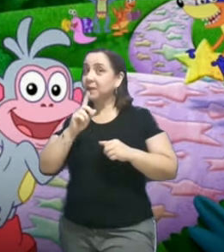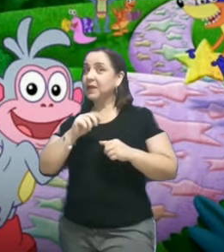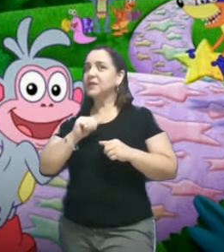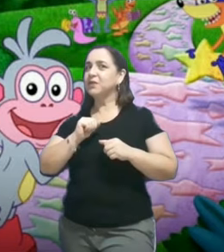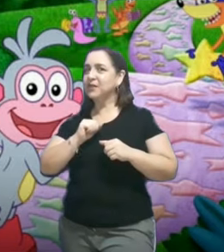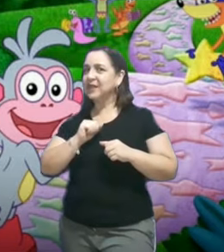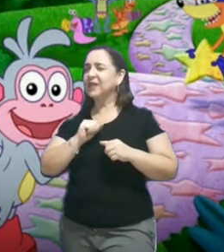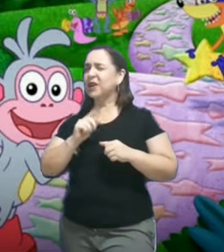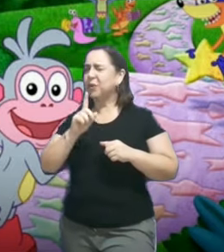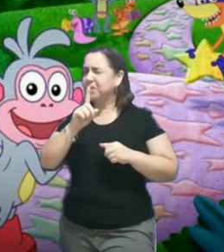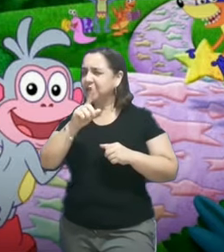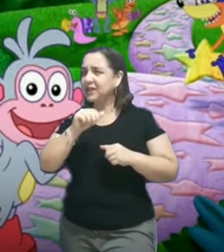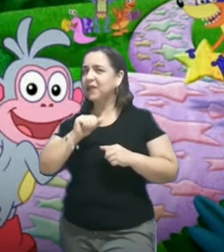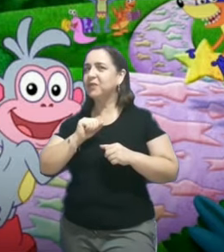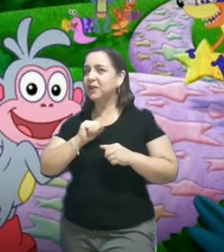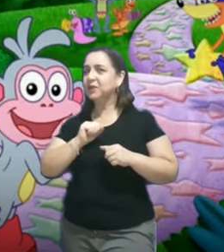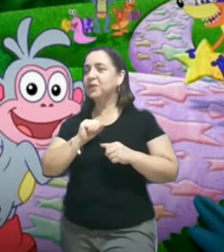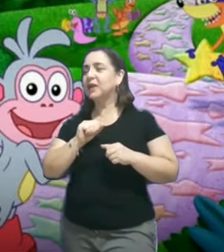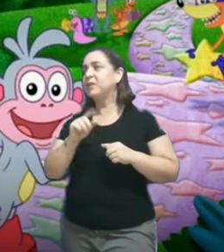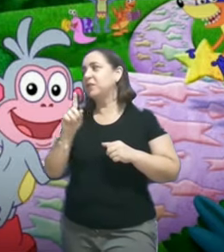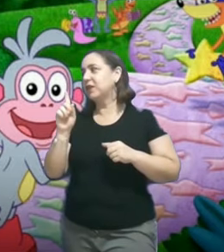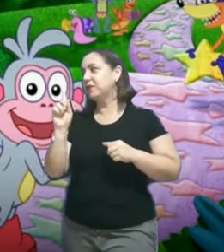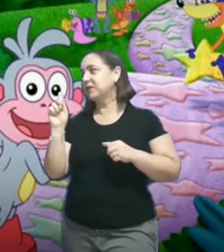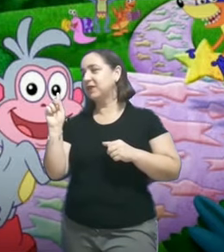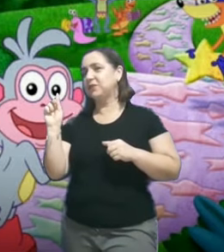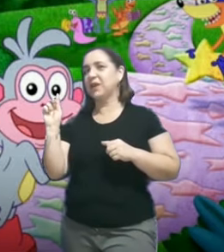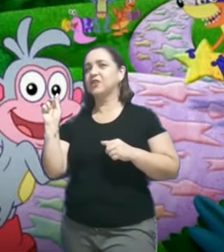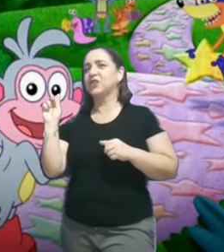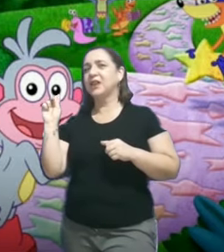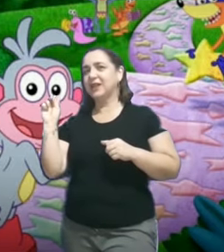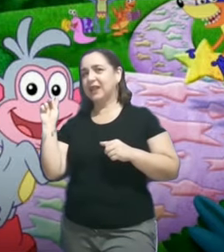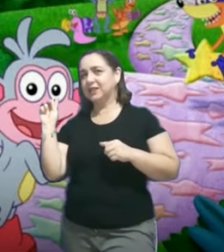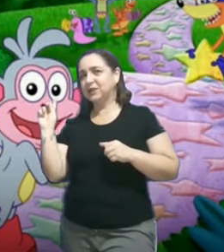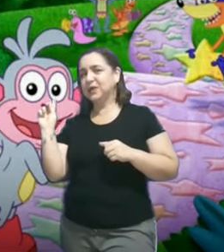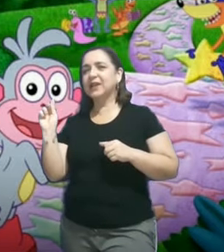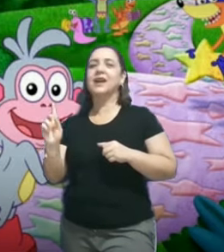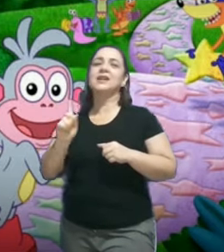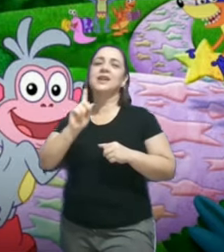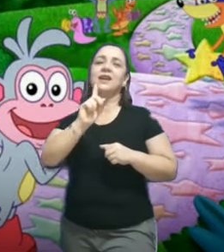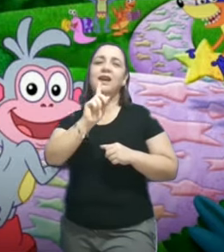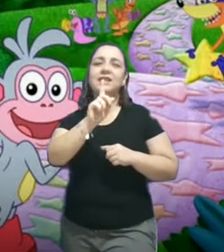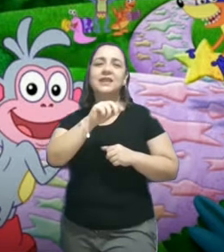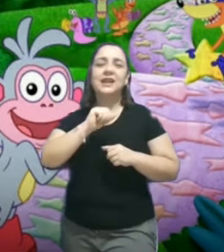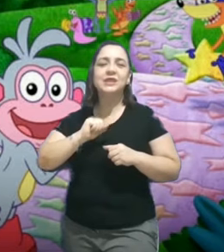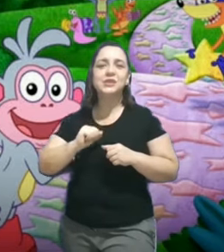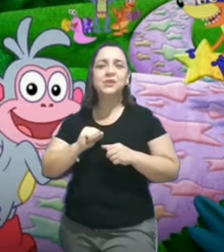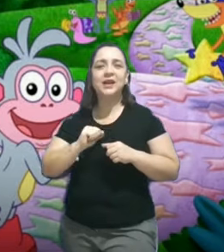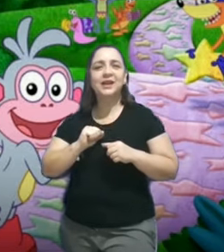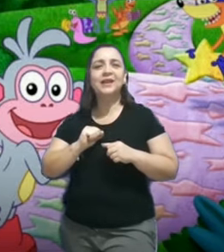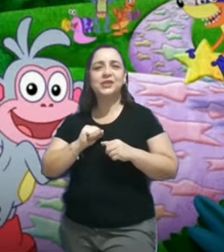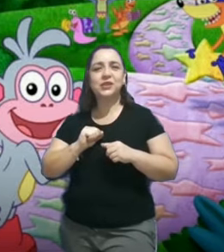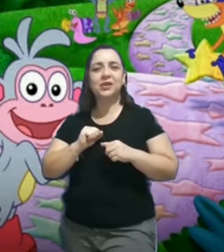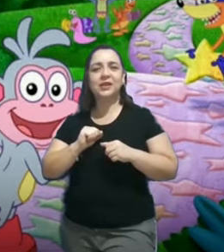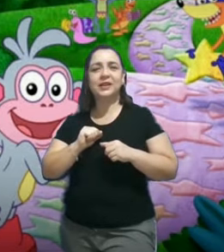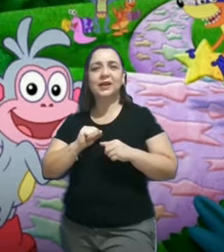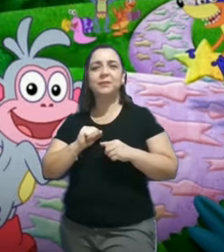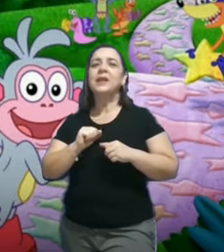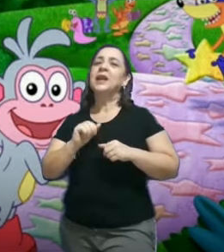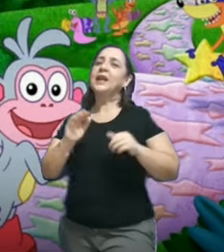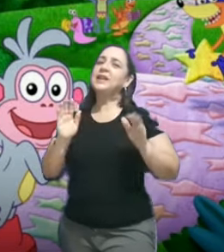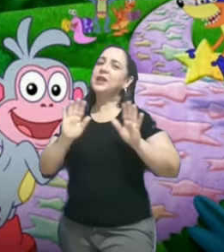para saber se você anda observando o caminho que você faz da sua casa até a sua escolinha.